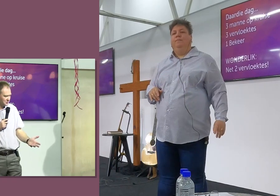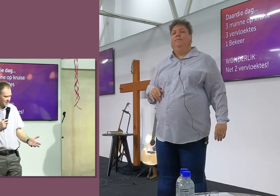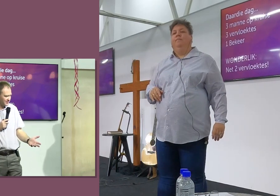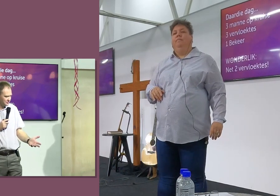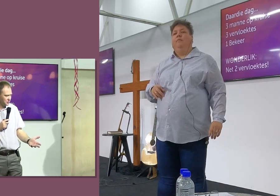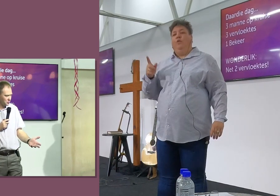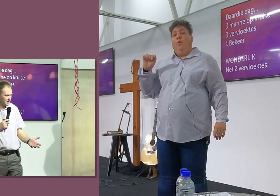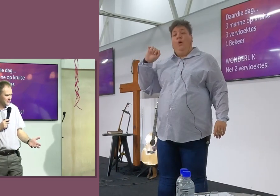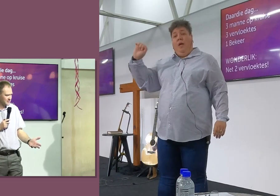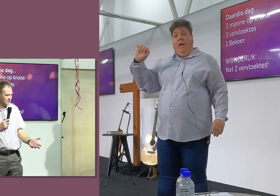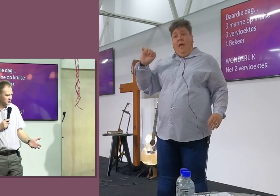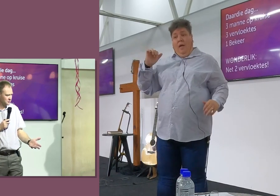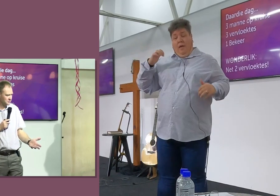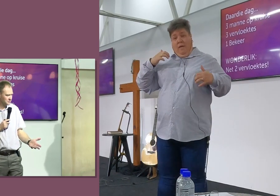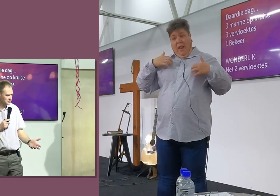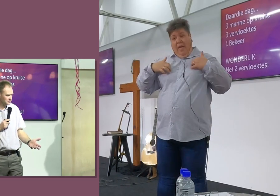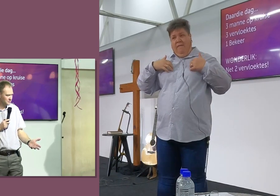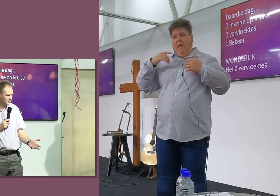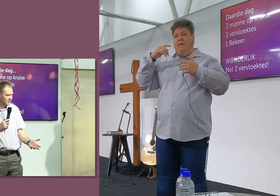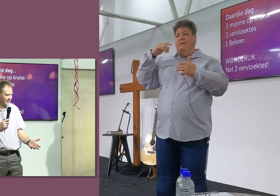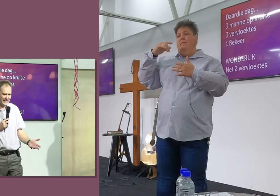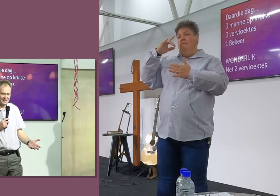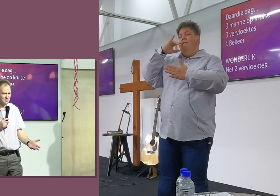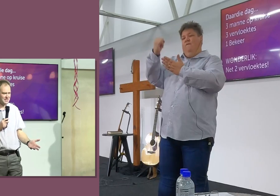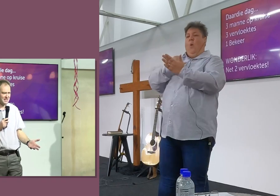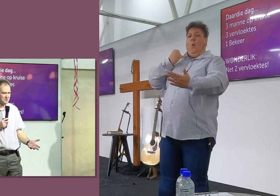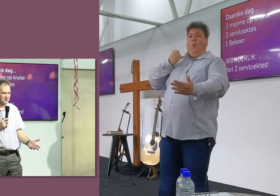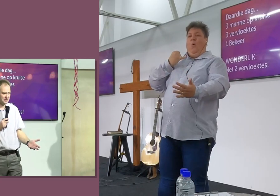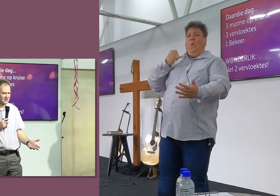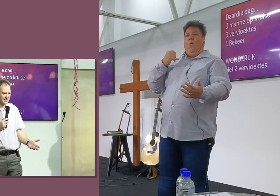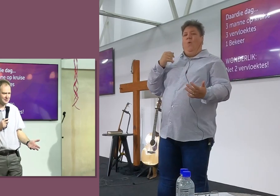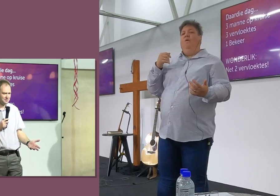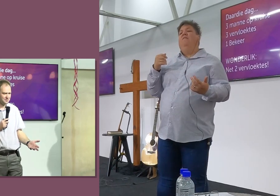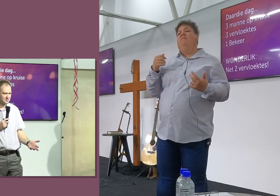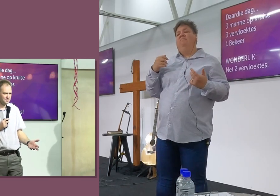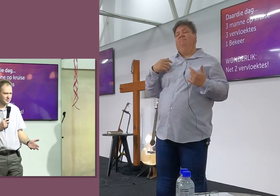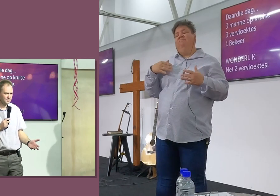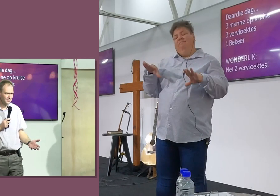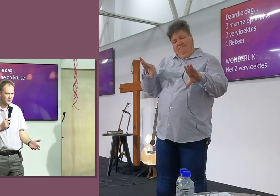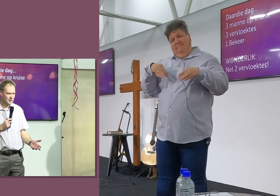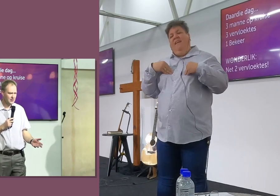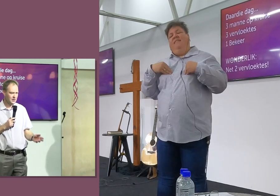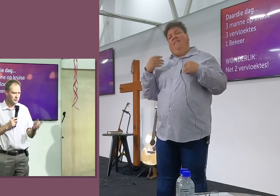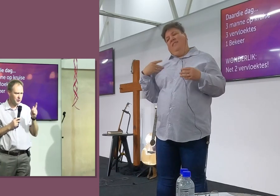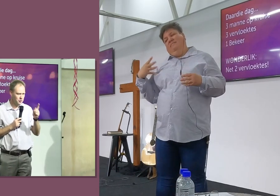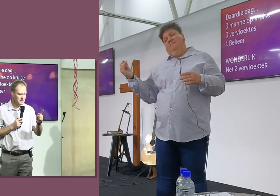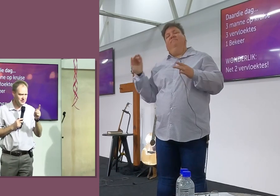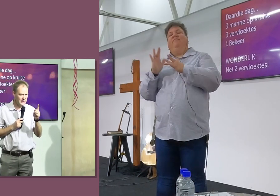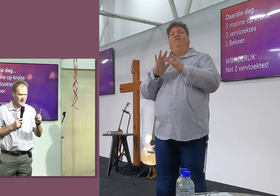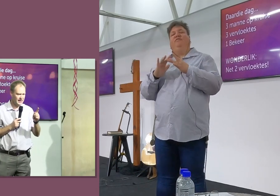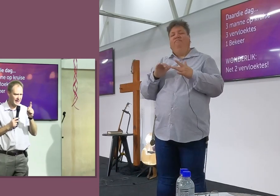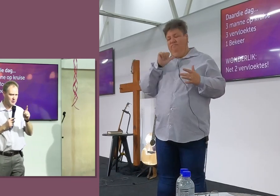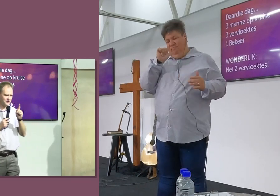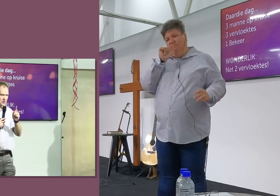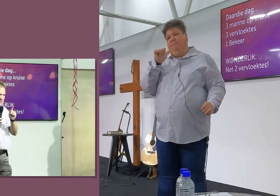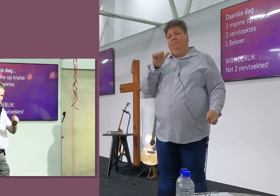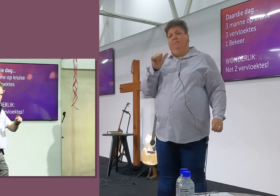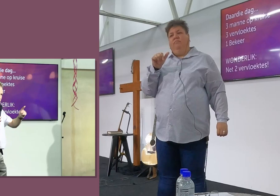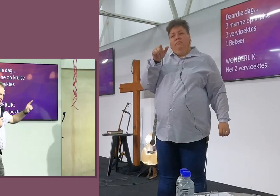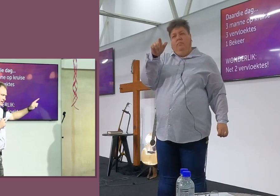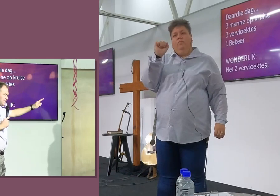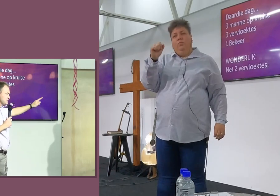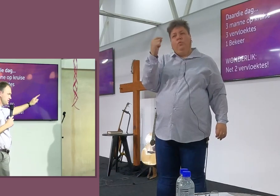toe het sy vloek op Jesus gekom. En hy het nie meer self gehad nie. Voor die oomlik wil ek hee, jy moet